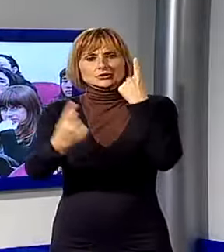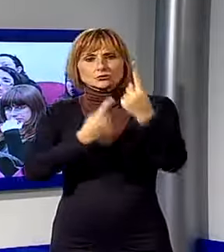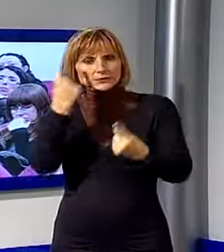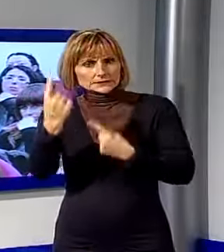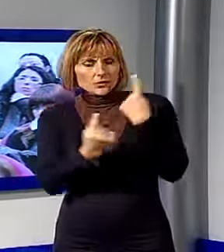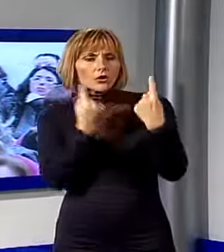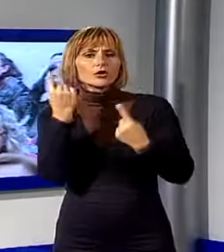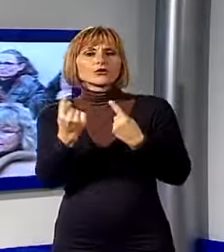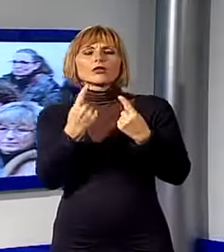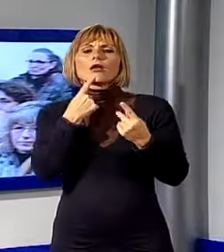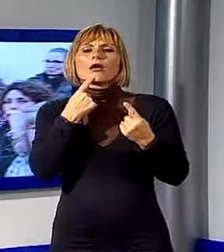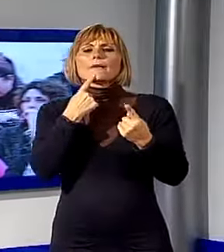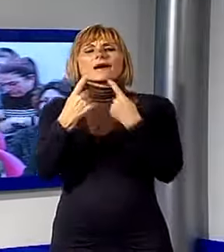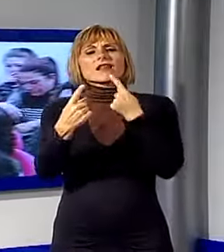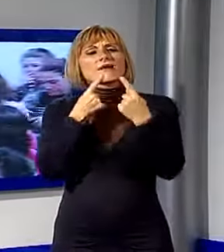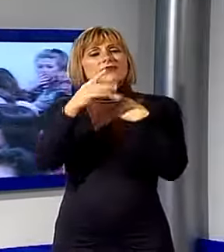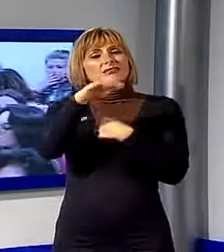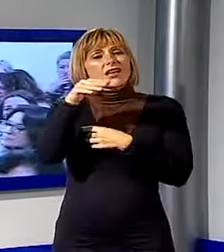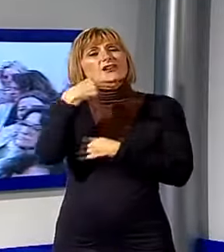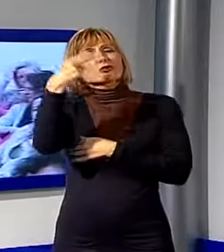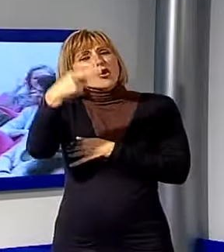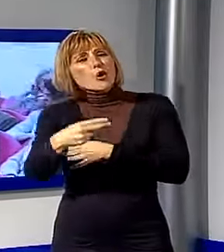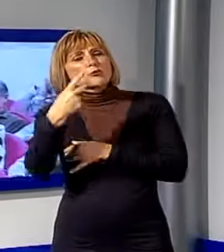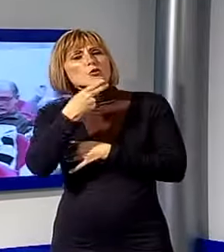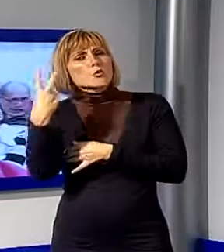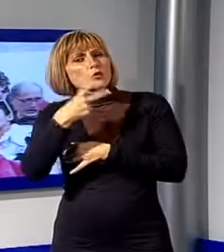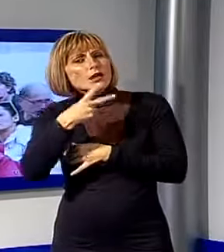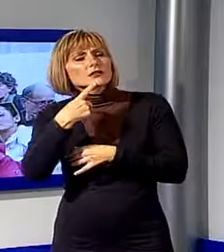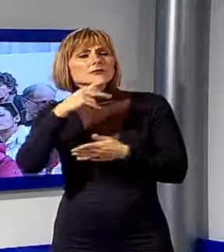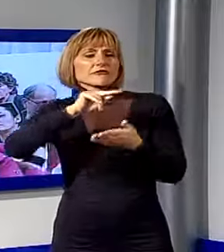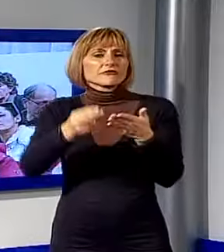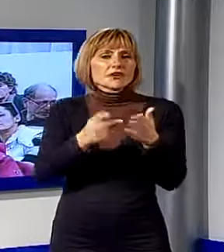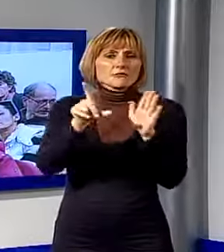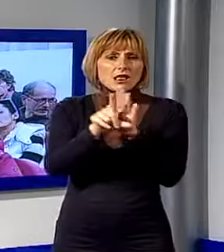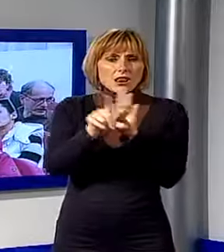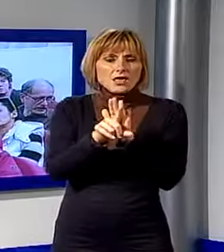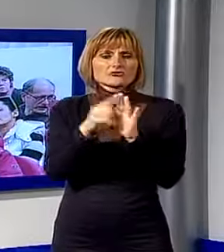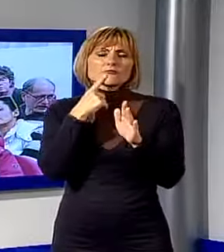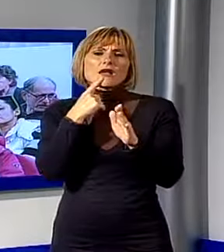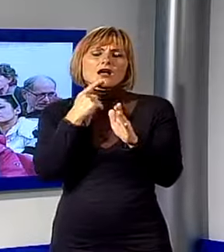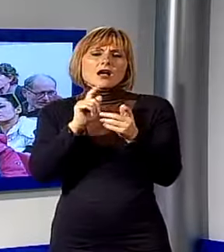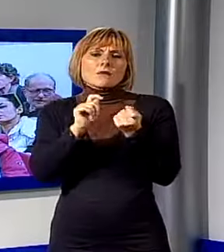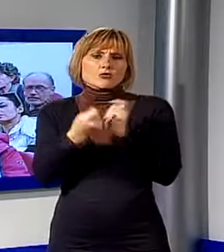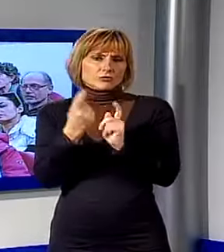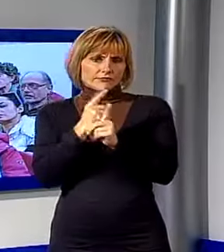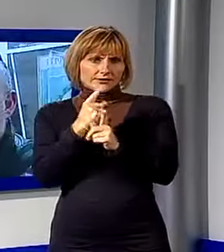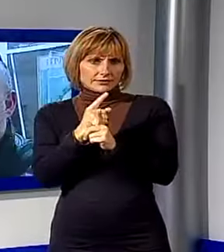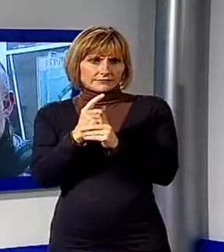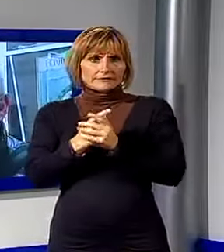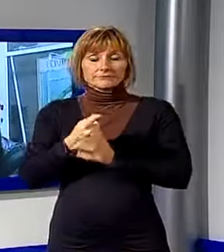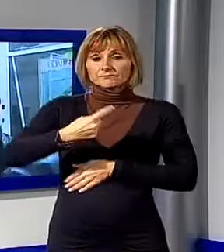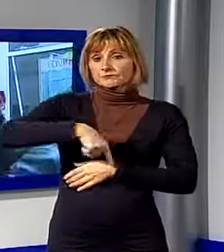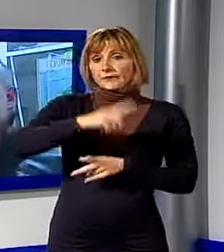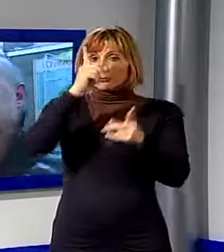trasversale i parlamentari lucchesi sull'opportunità o meno di firmare la legge senza le opportune modifiche. Le nostre preoccupazioni